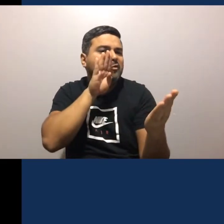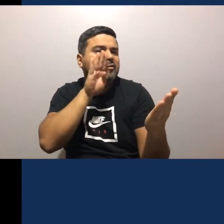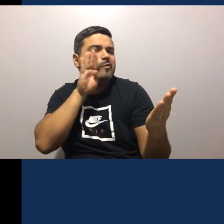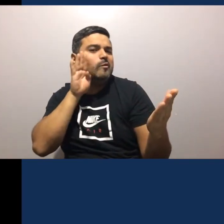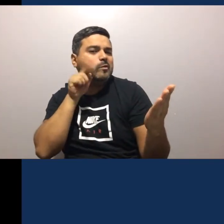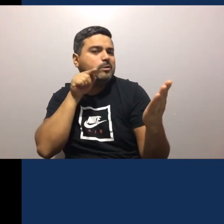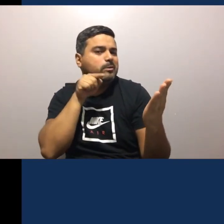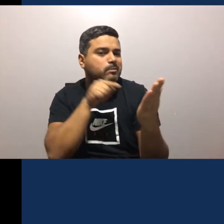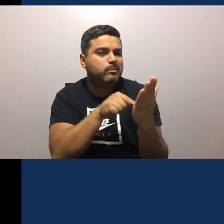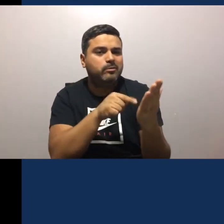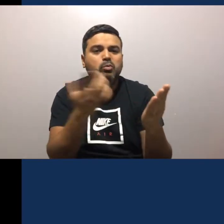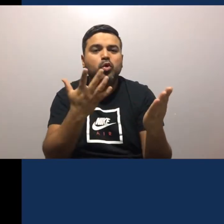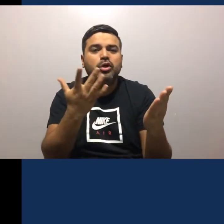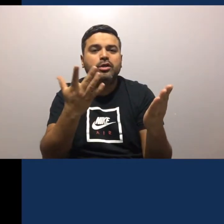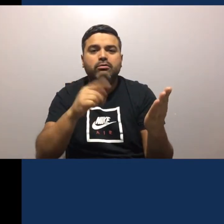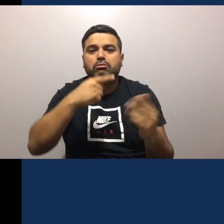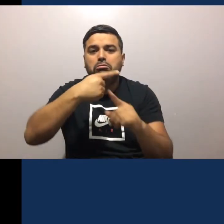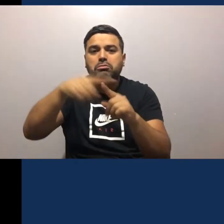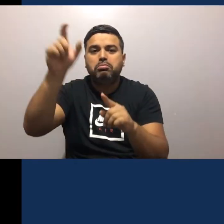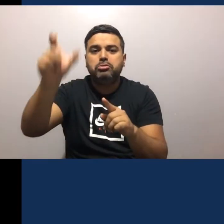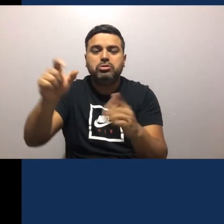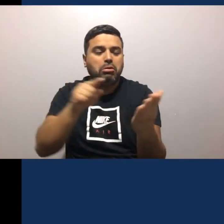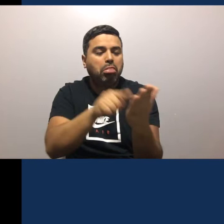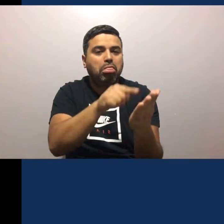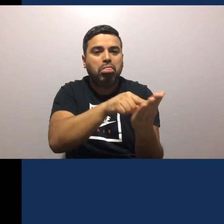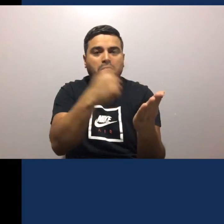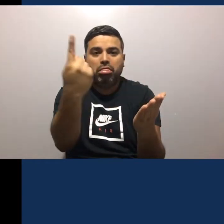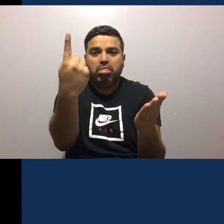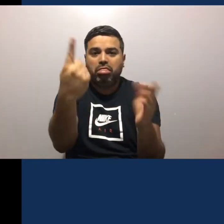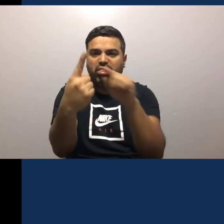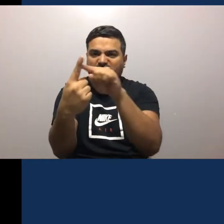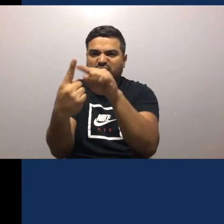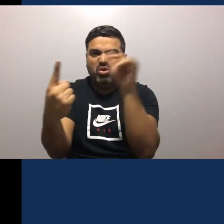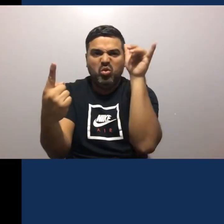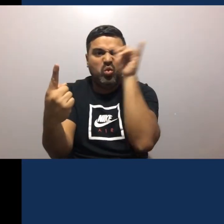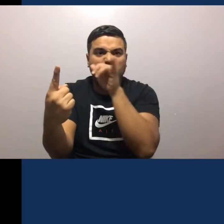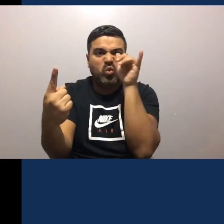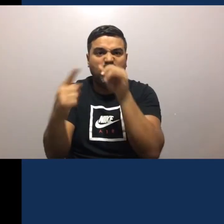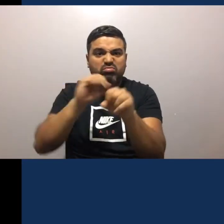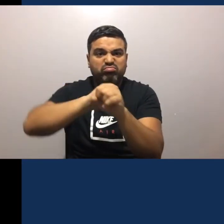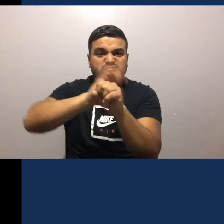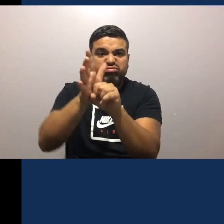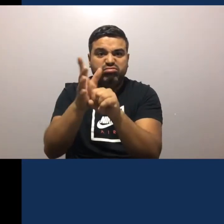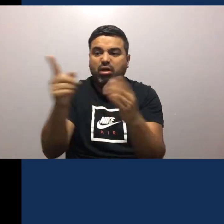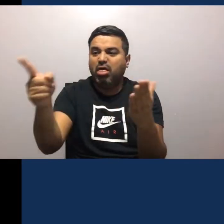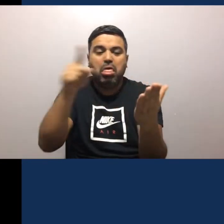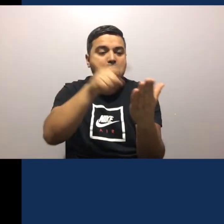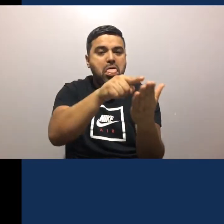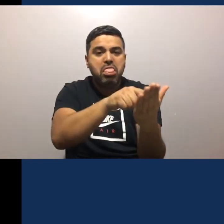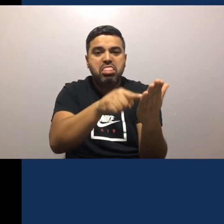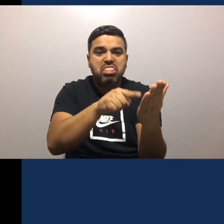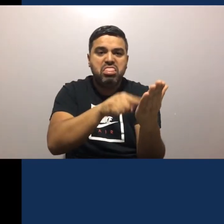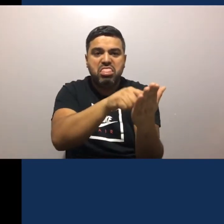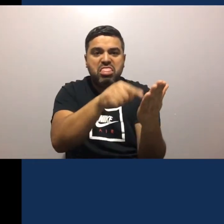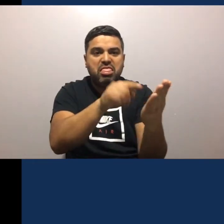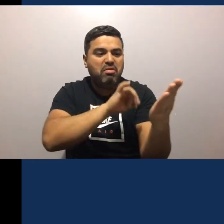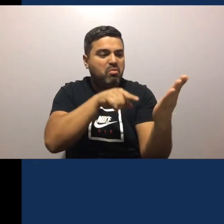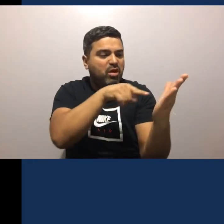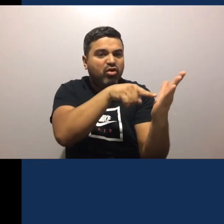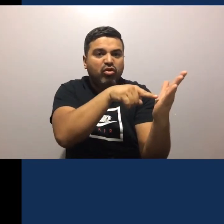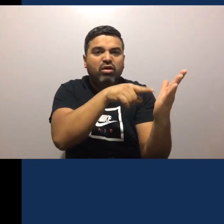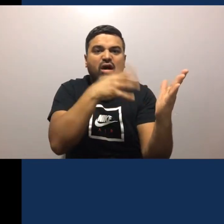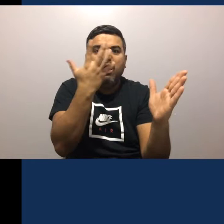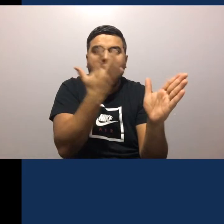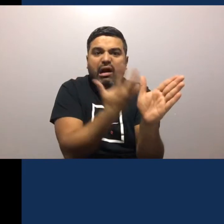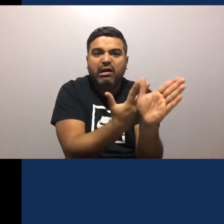Desinfectarlo Porque si otra persona Toca la superficie del celular Y este está Con virus Podría